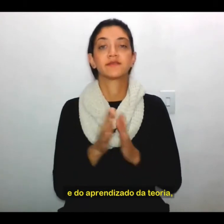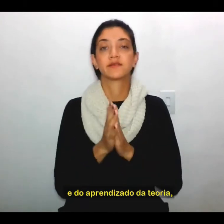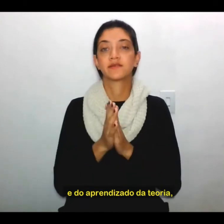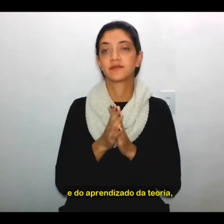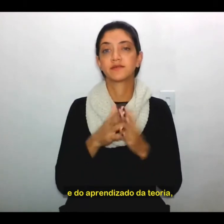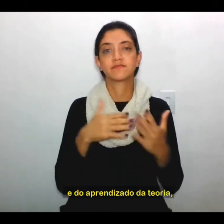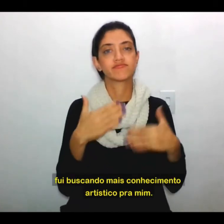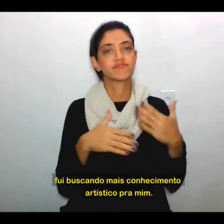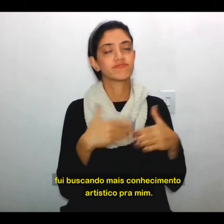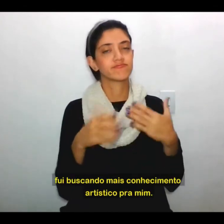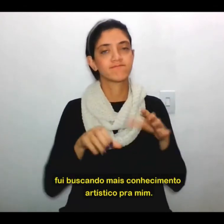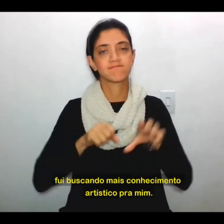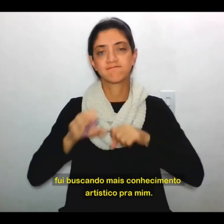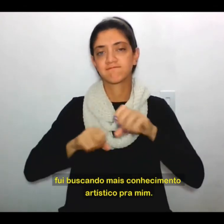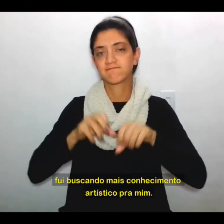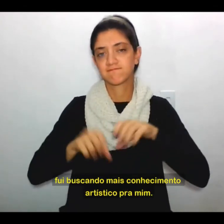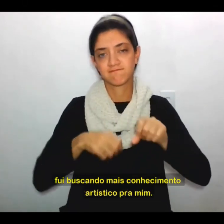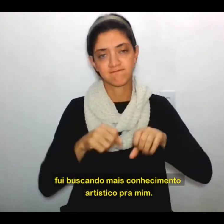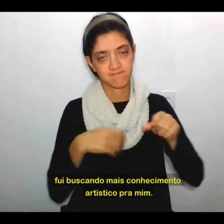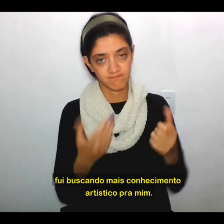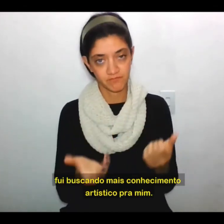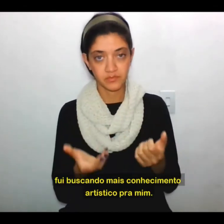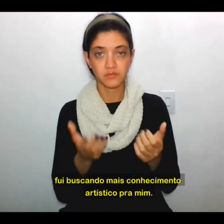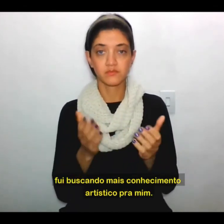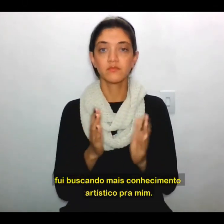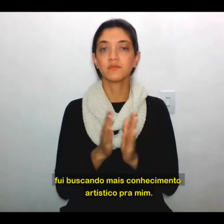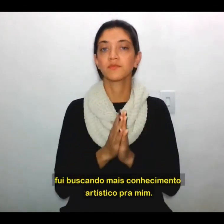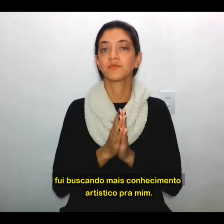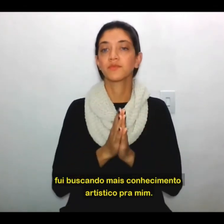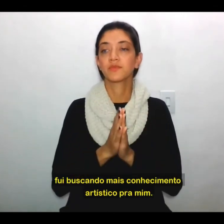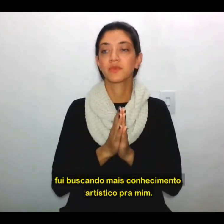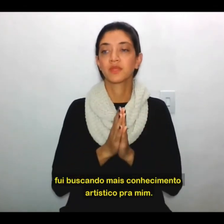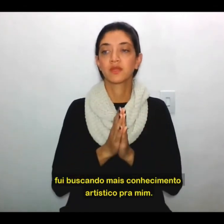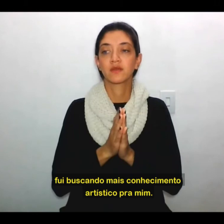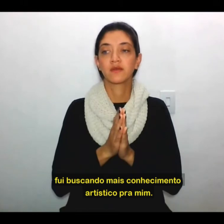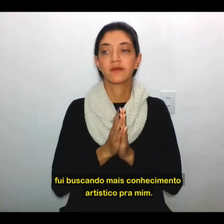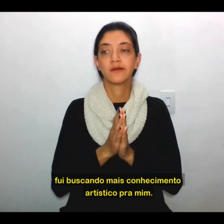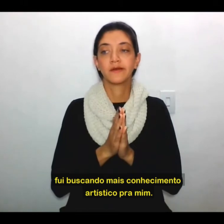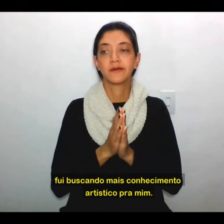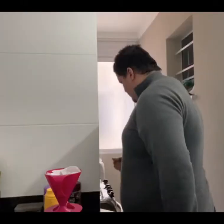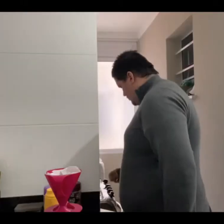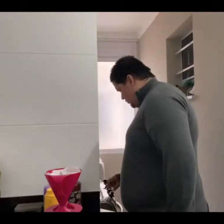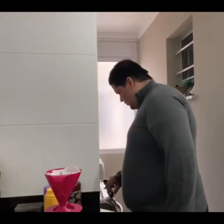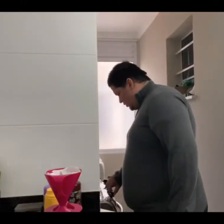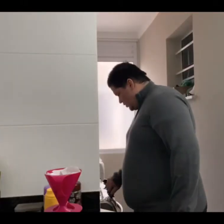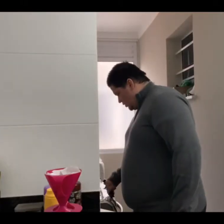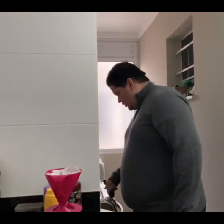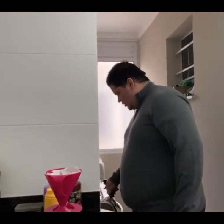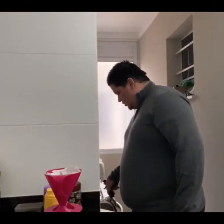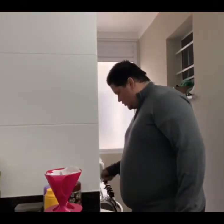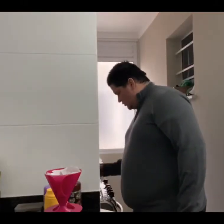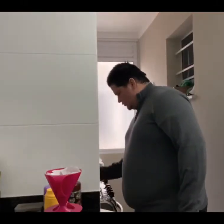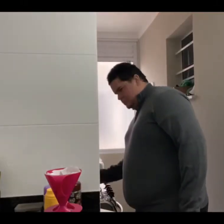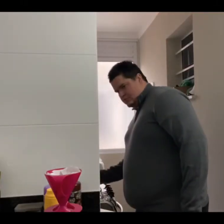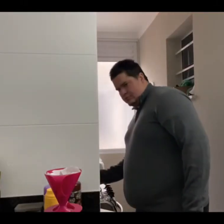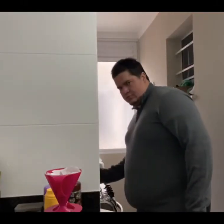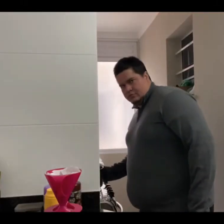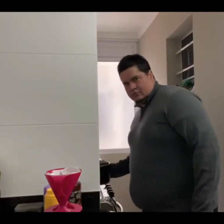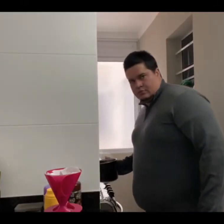teoria, fui buscando mais conhecimento artístico para mim. Fábio é um homem branco, gordo, de